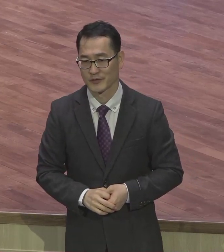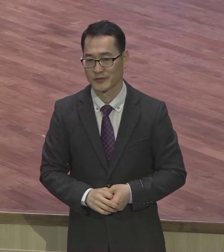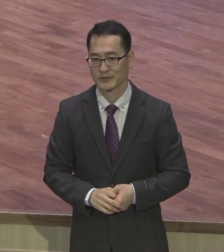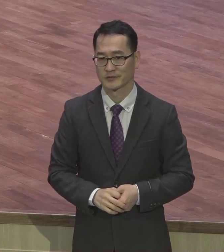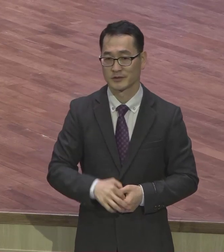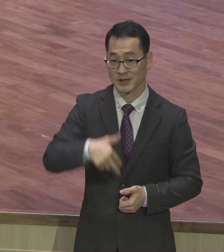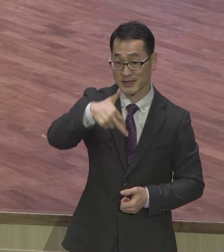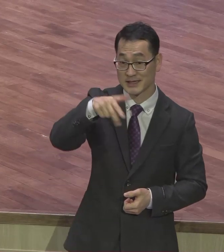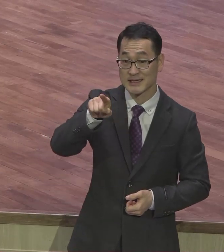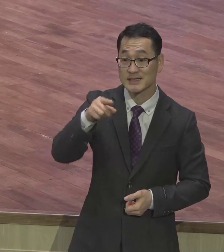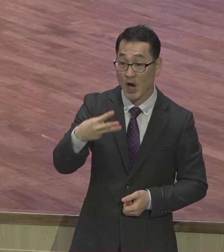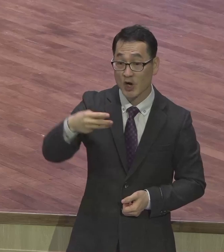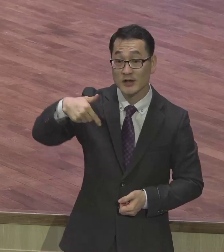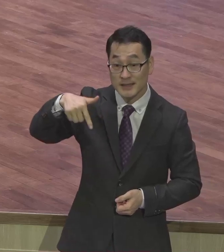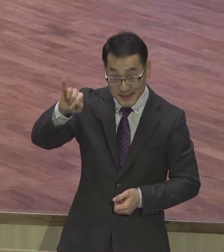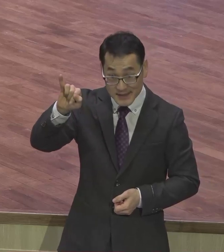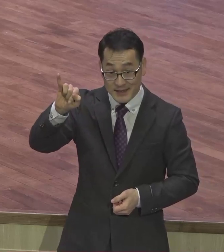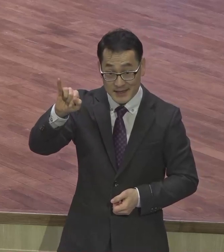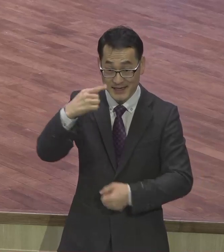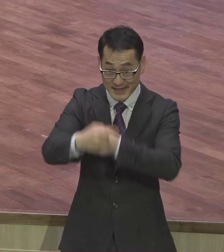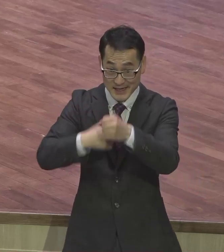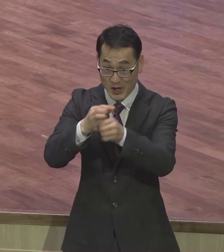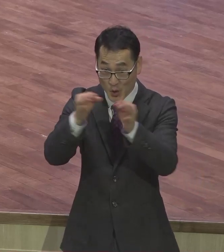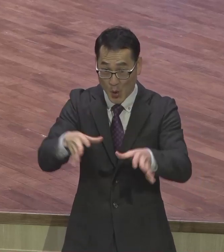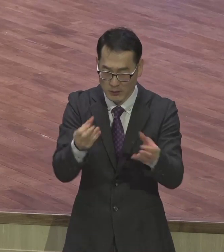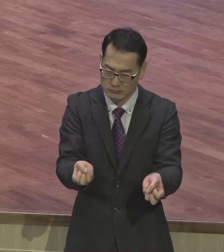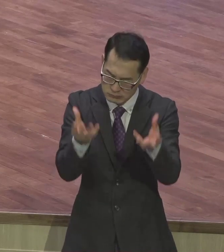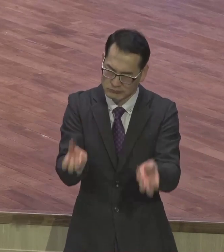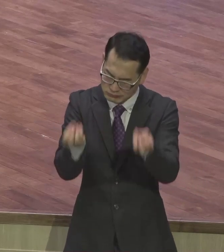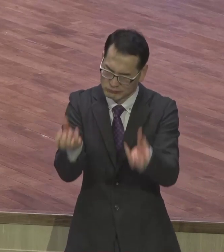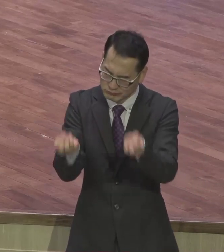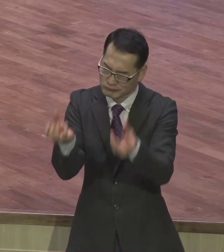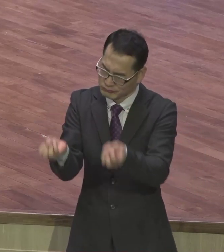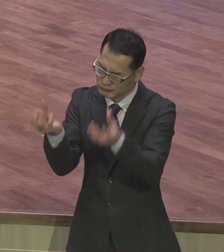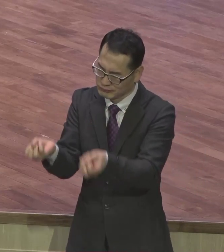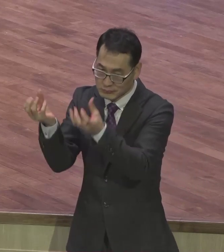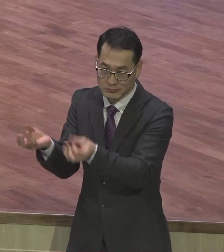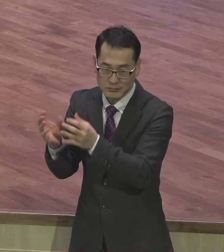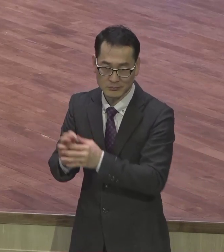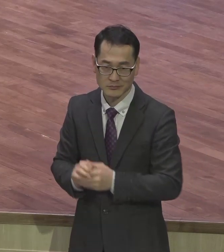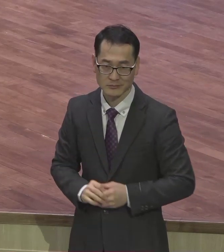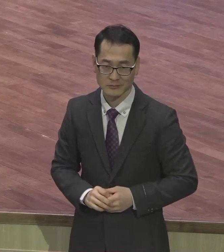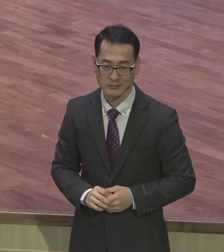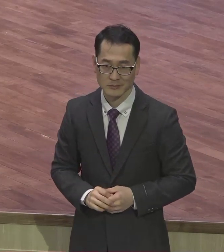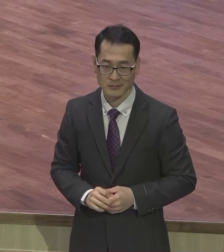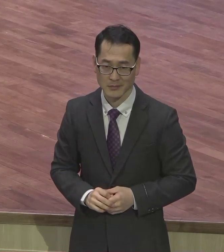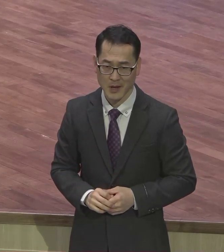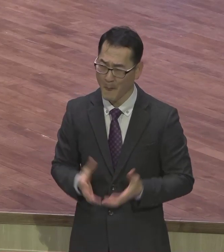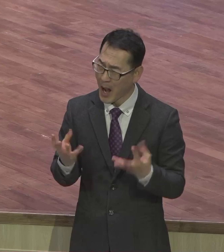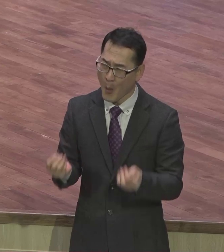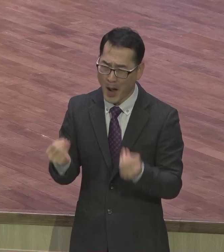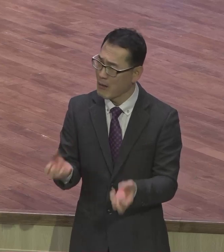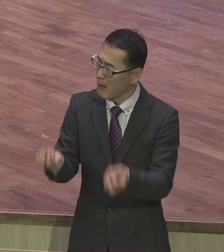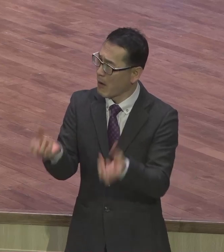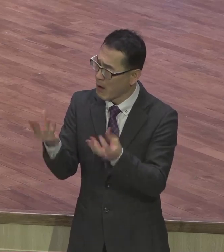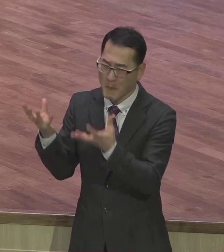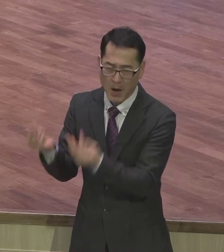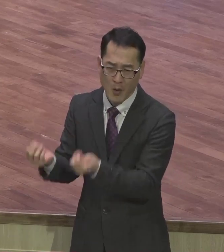많은데 대표적 절기예요. 그러니까 이게 무슨 말이냐. 절기가 왜 이리 많으냐. 하나님